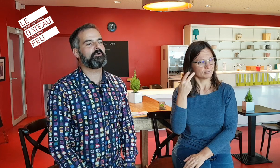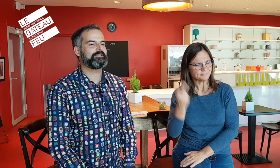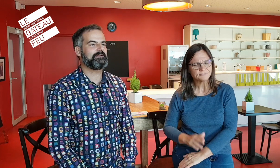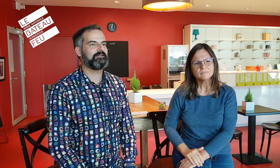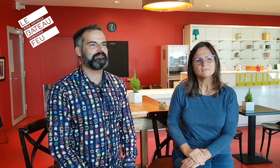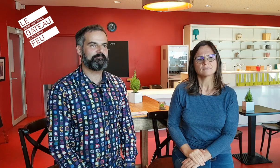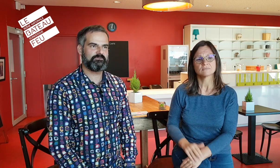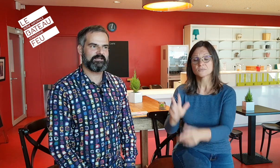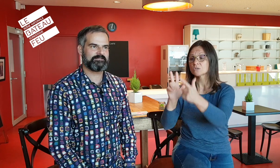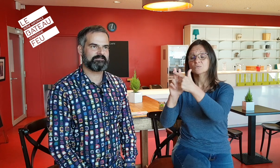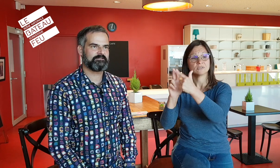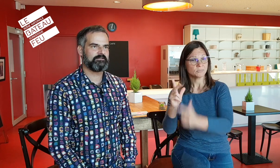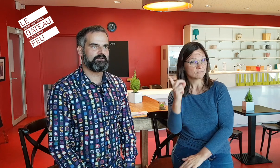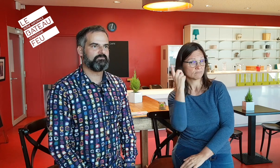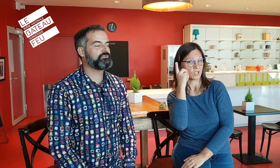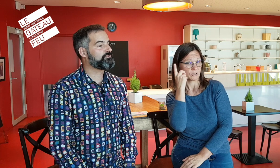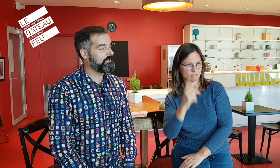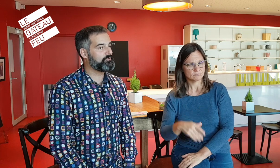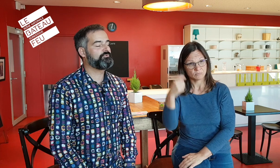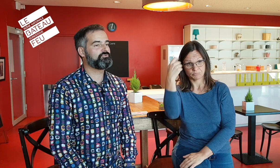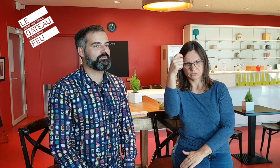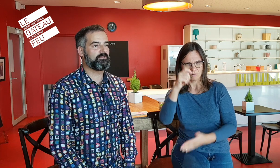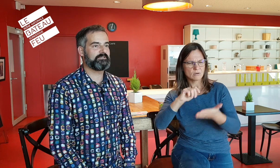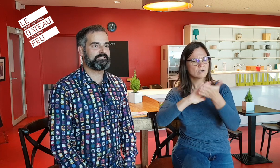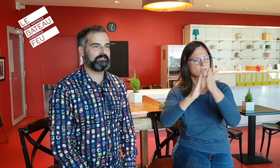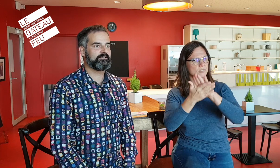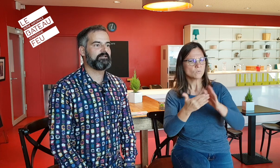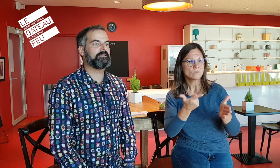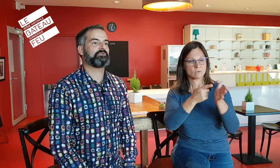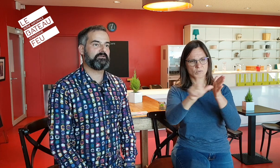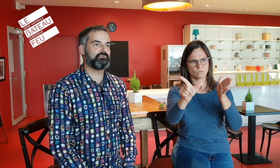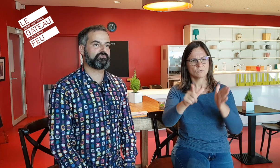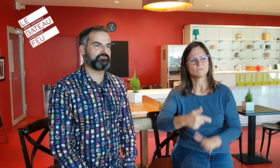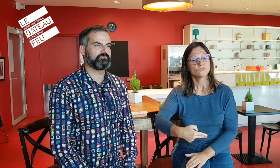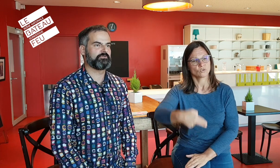Nord-Pas-de-Calais, Damien Ducasse. Vous en saurez un peu plus sur la langue des signes et sur la culture sourde.